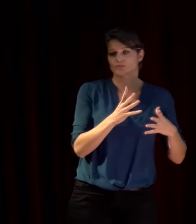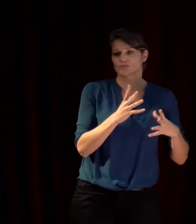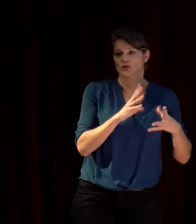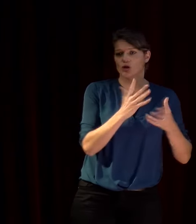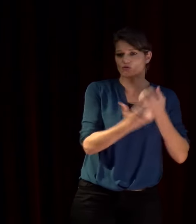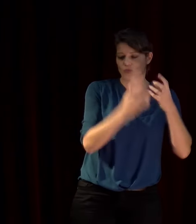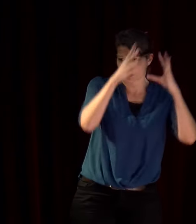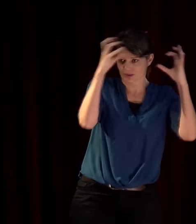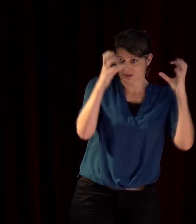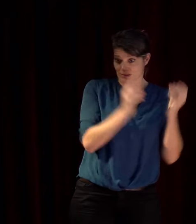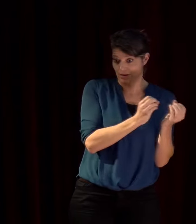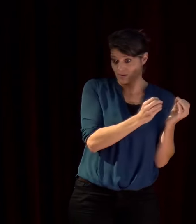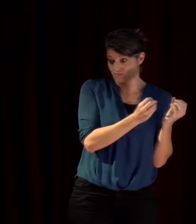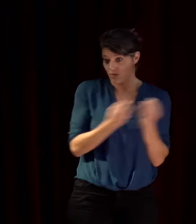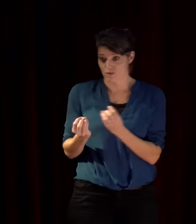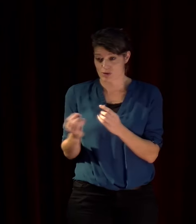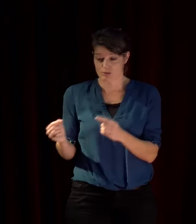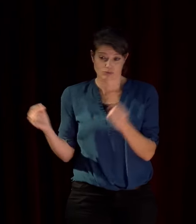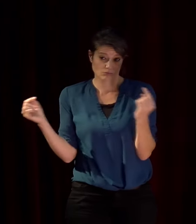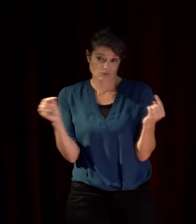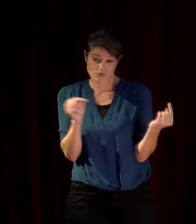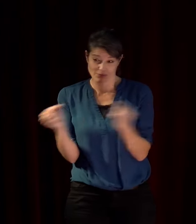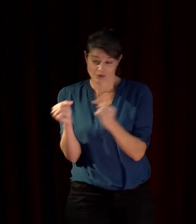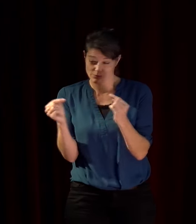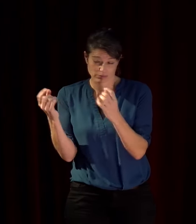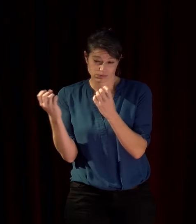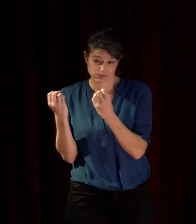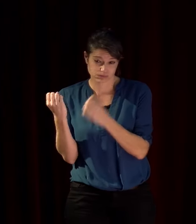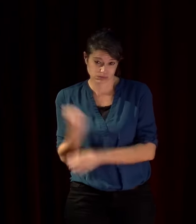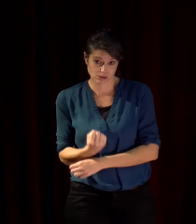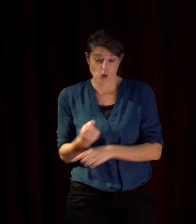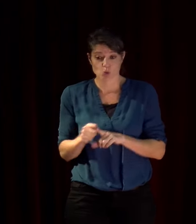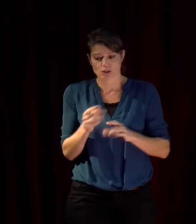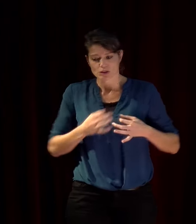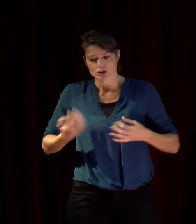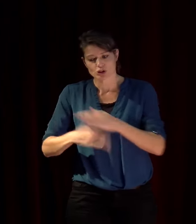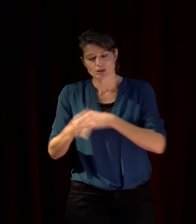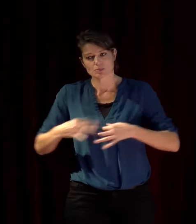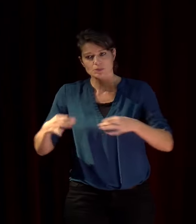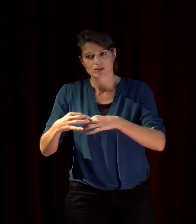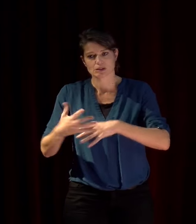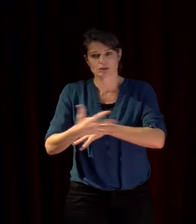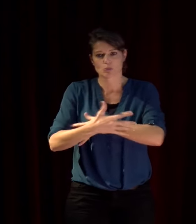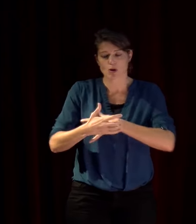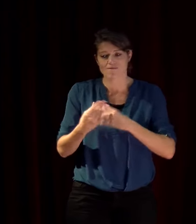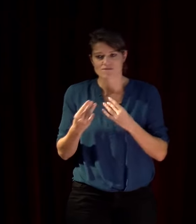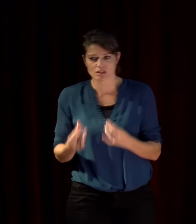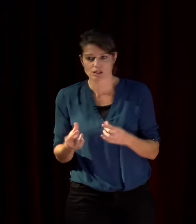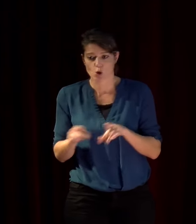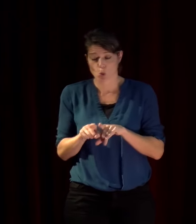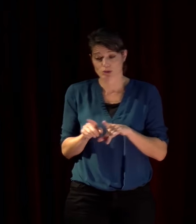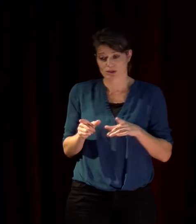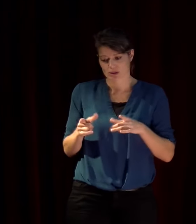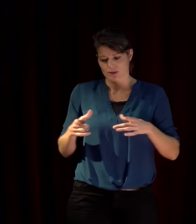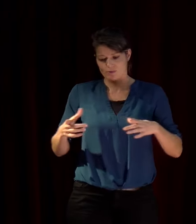surtout les pays les plus fragiles mais aussi l'augmentation des conflits inter-étatiques en